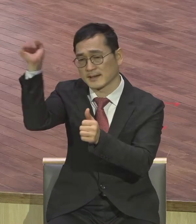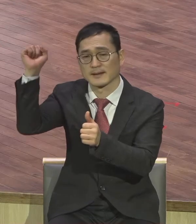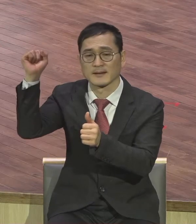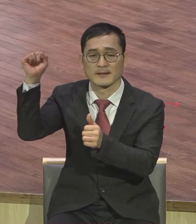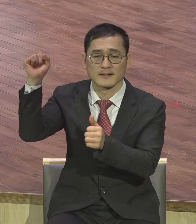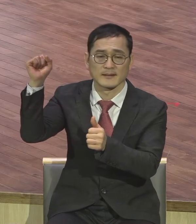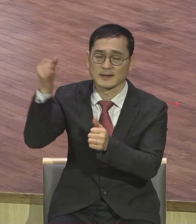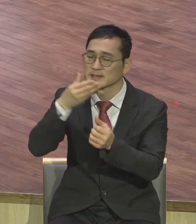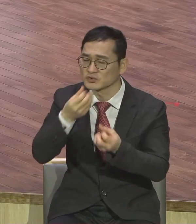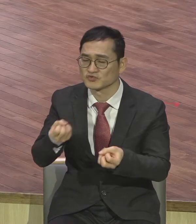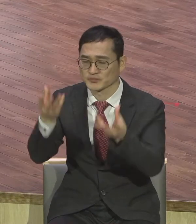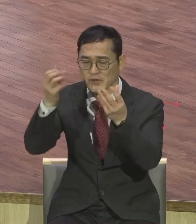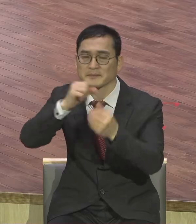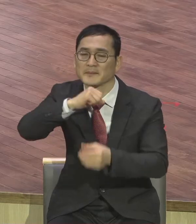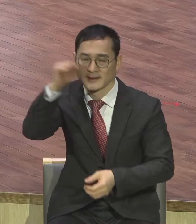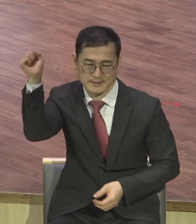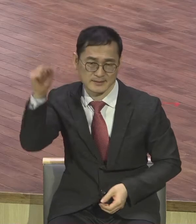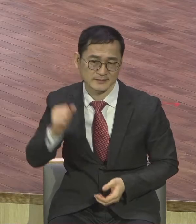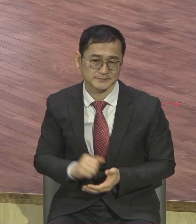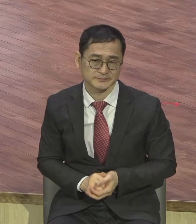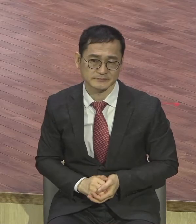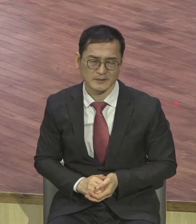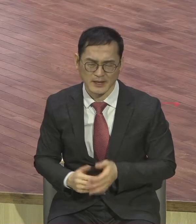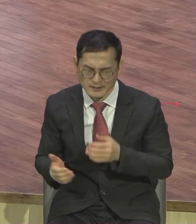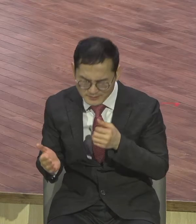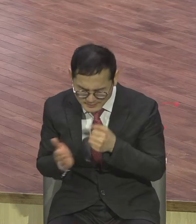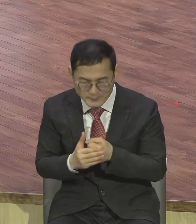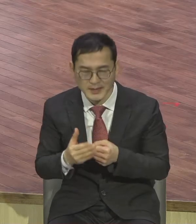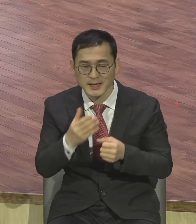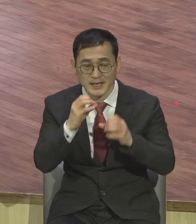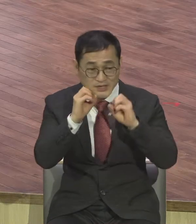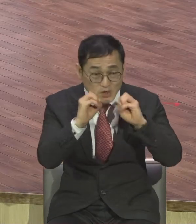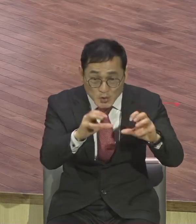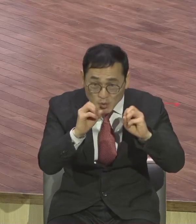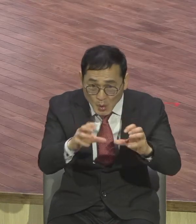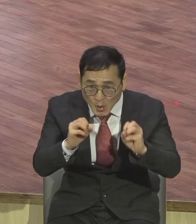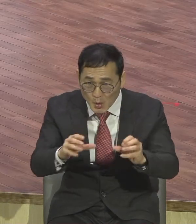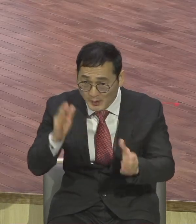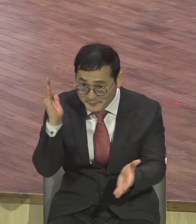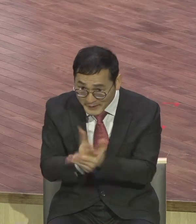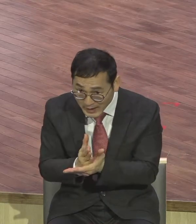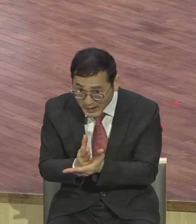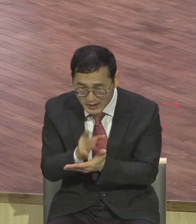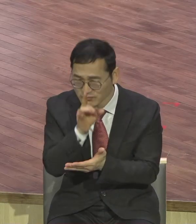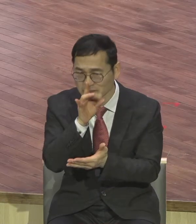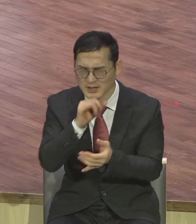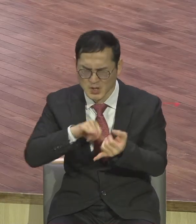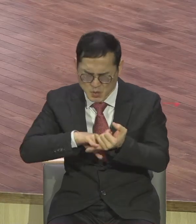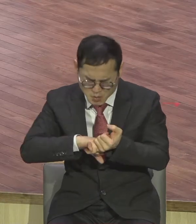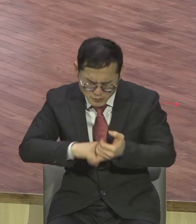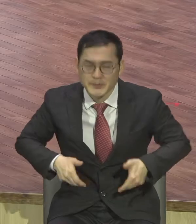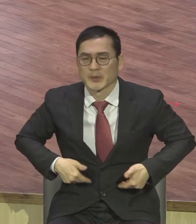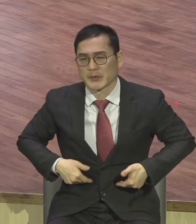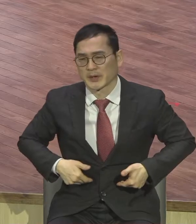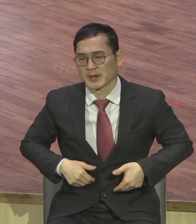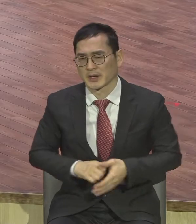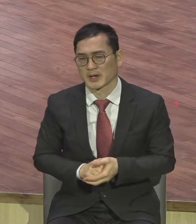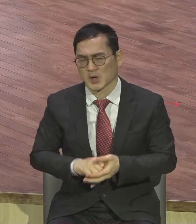그래서 성교 전도가 해도 되고 안 해도 되는 게 아니라 필수입니다 필수 영계의 모든 성도들 24보자의